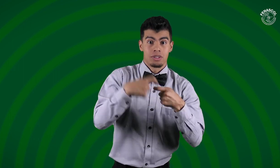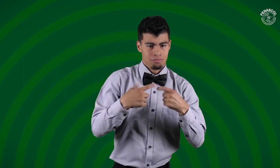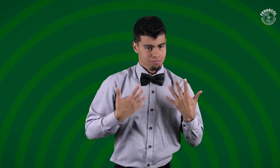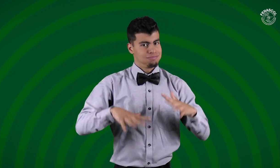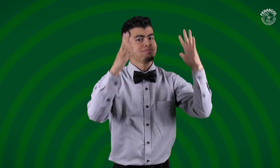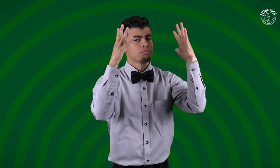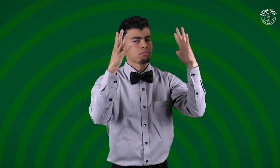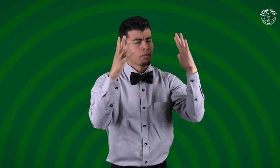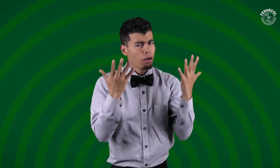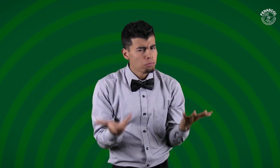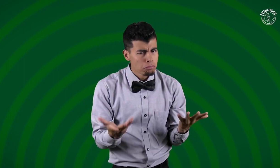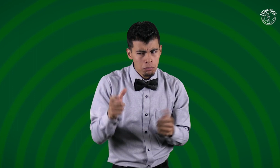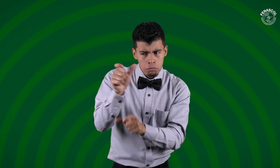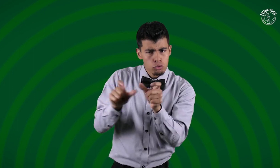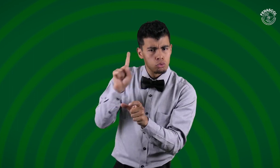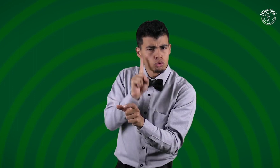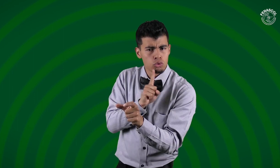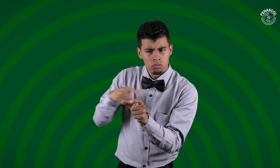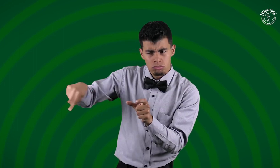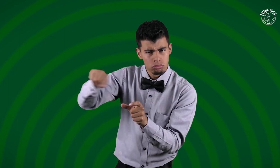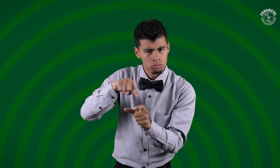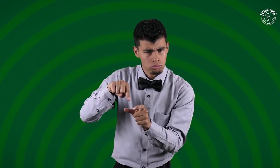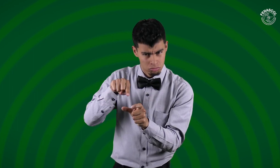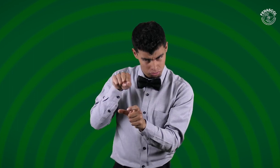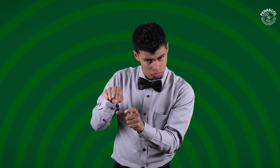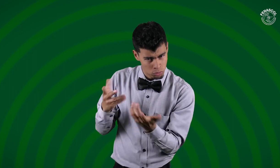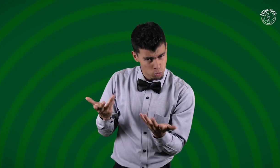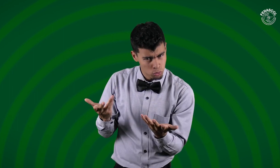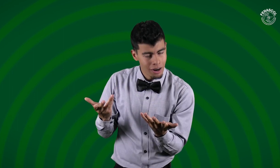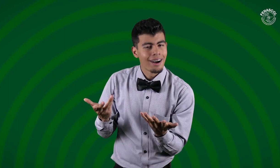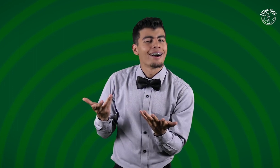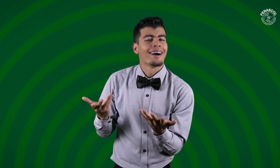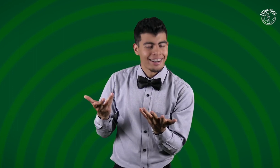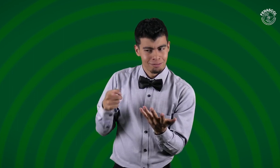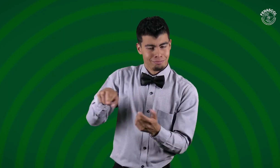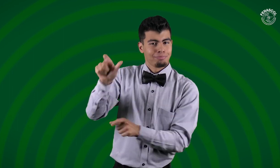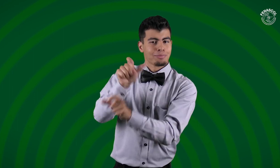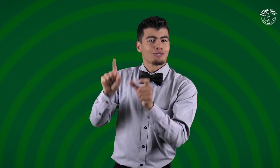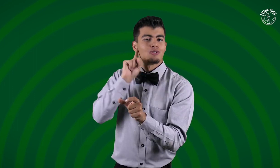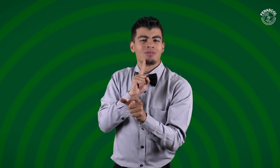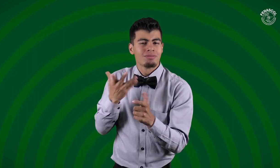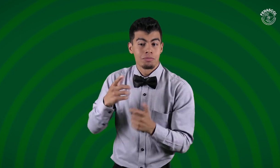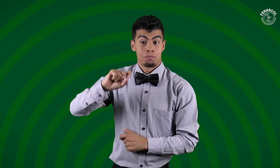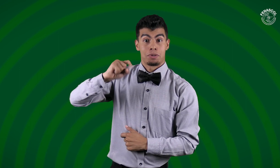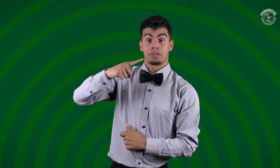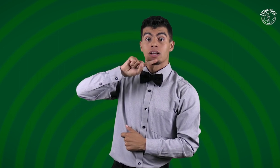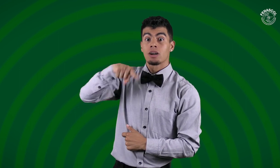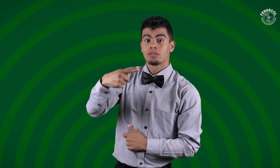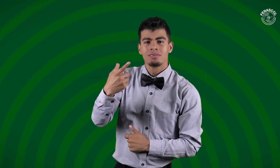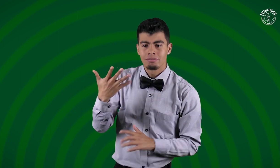En el caso de las personas sordas, nuestra primera lengua es la lengua de señas colombiana y el español lecto-escrito hace